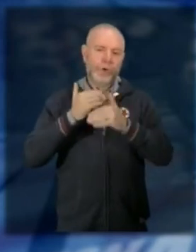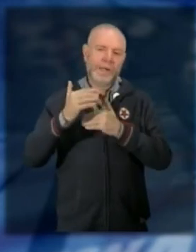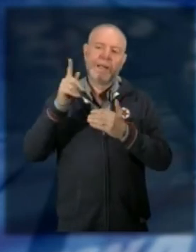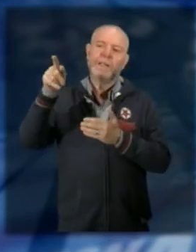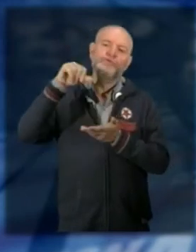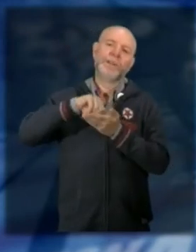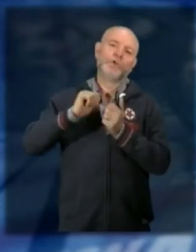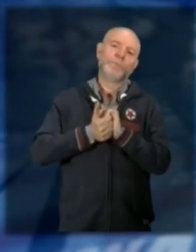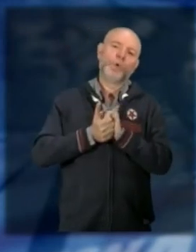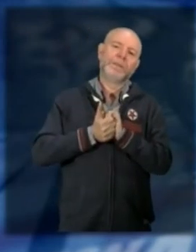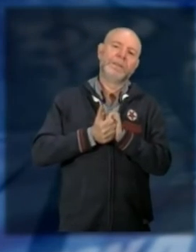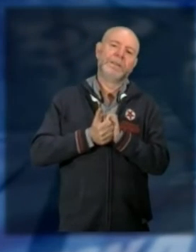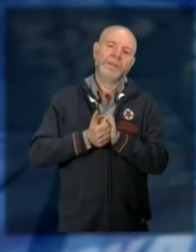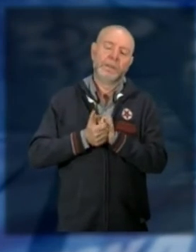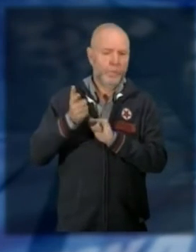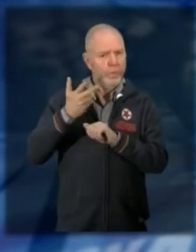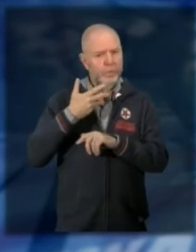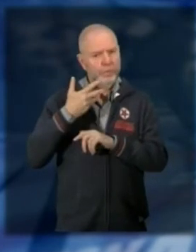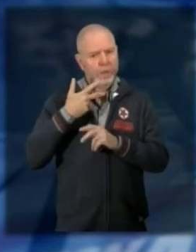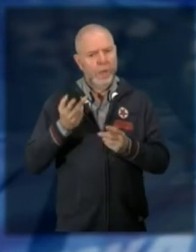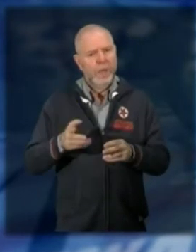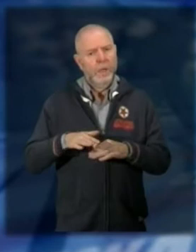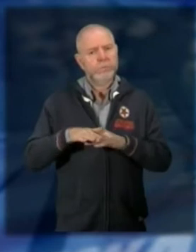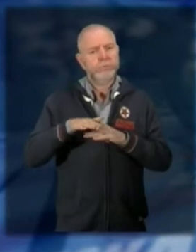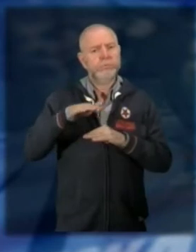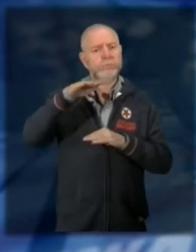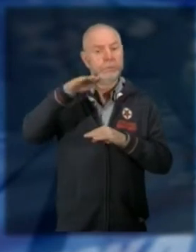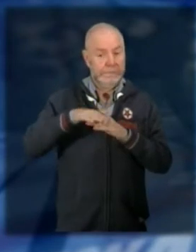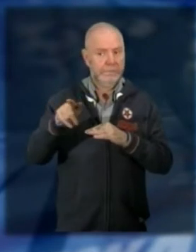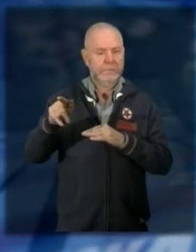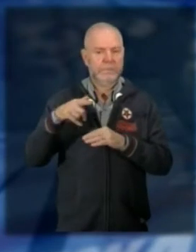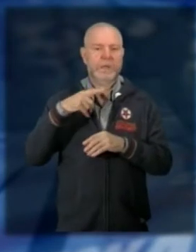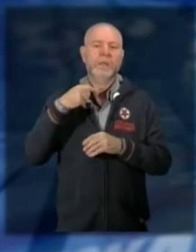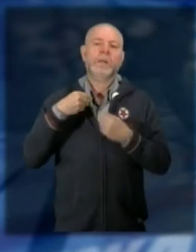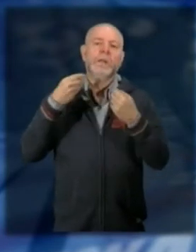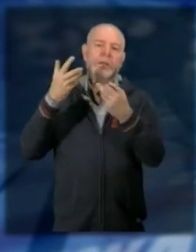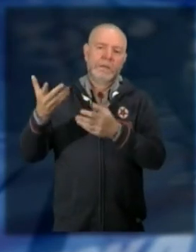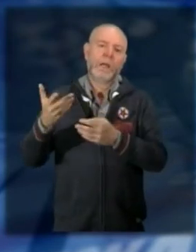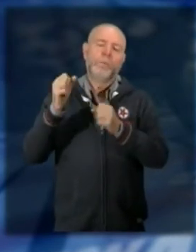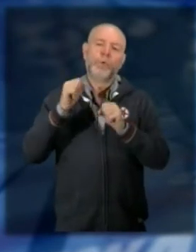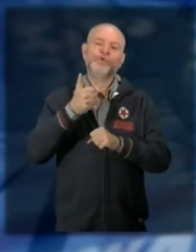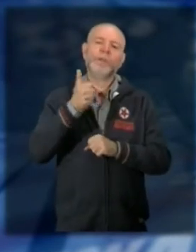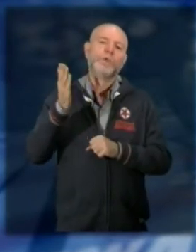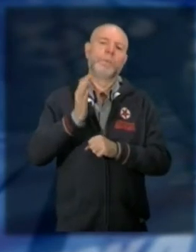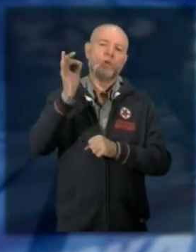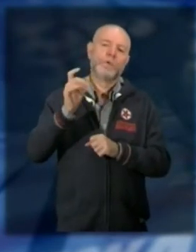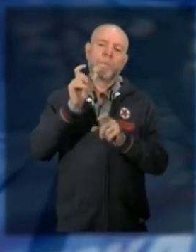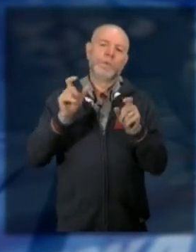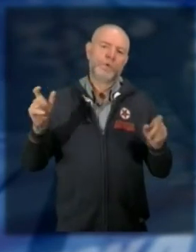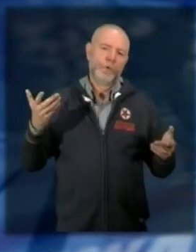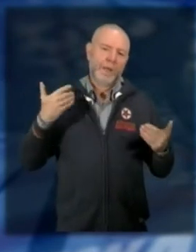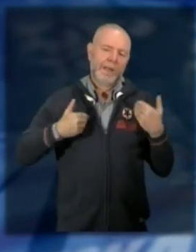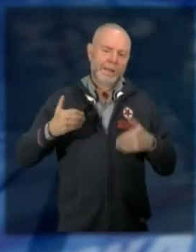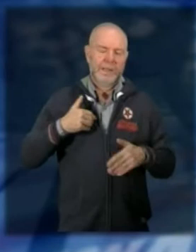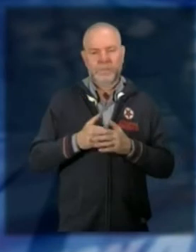sportivo dove peraltro è già presente un elevatore l'obiettivo è rendere la struttura fruibile al 100% dai portatori di